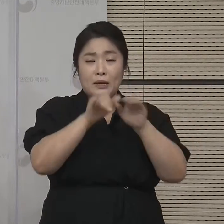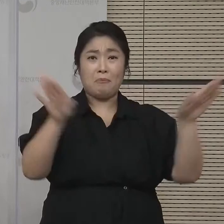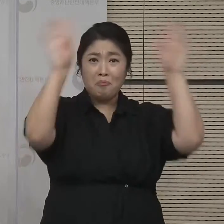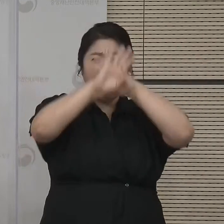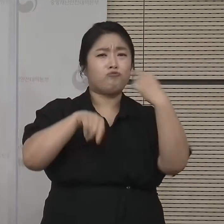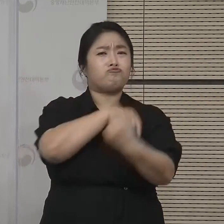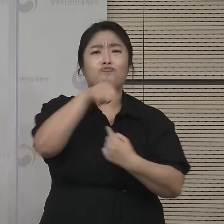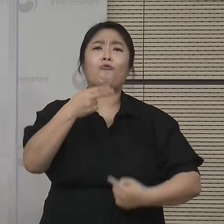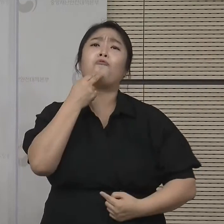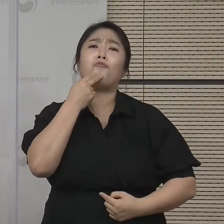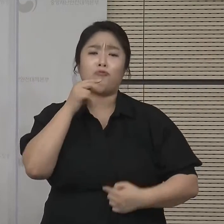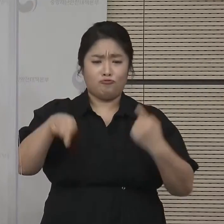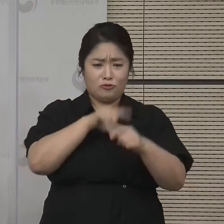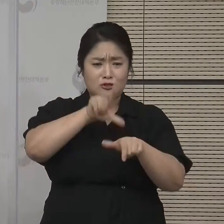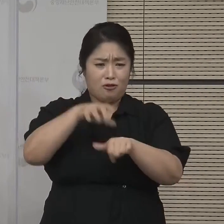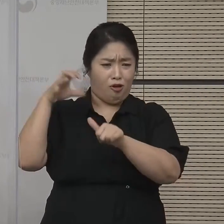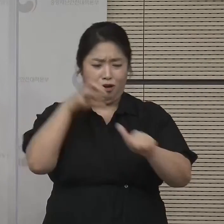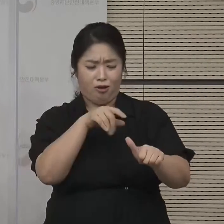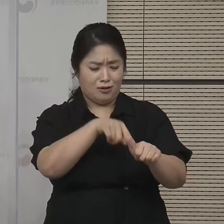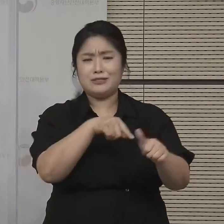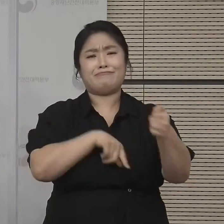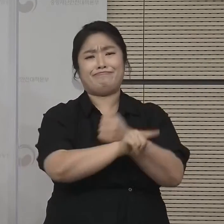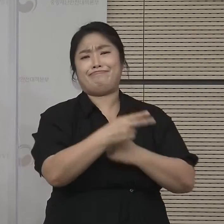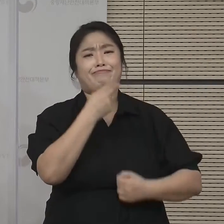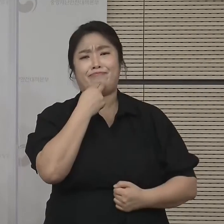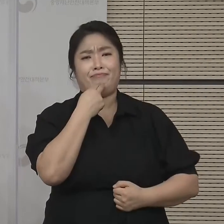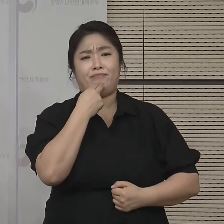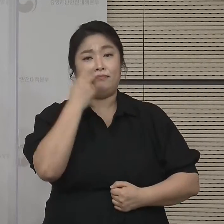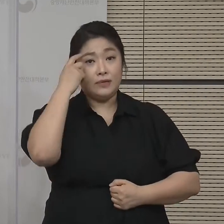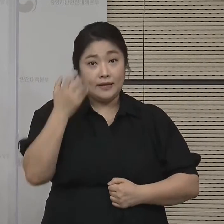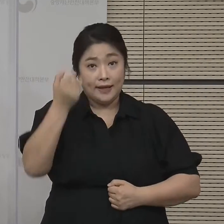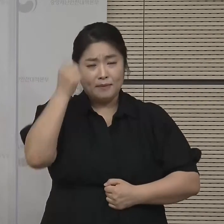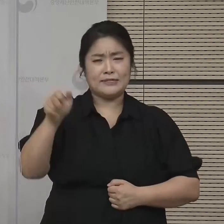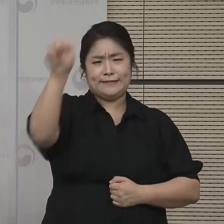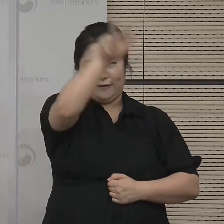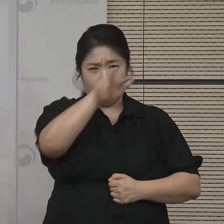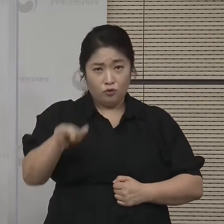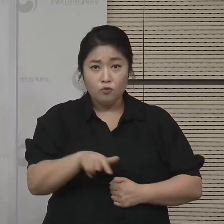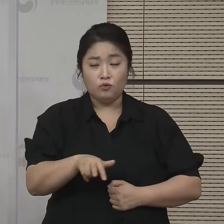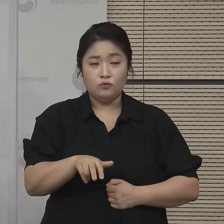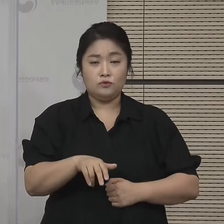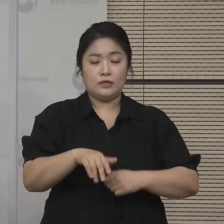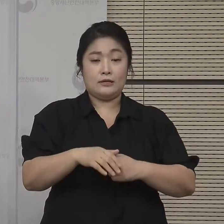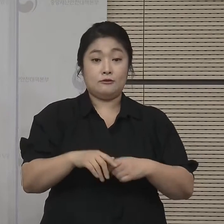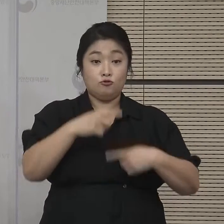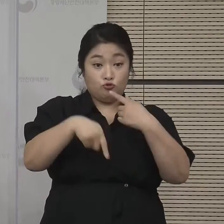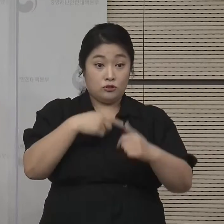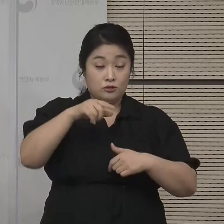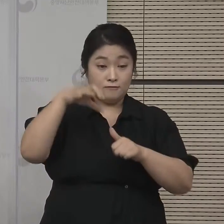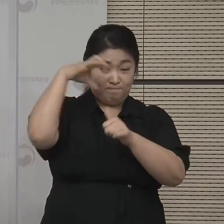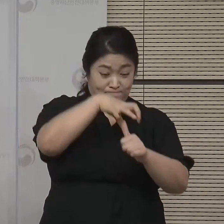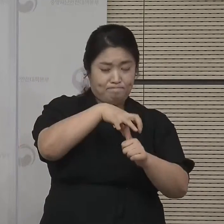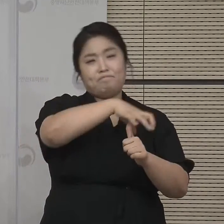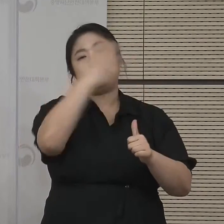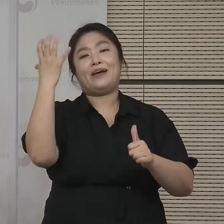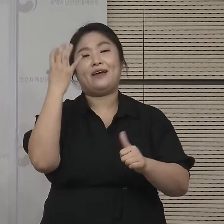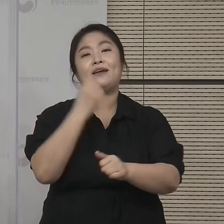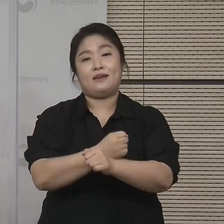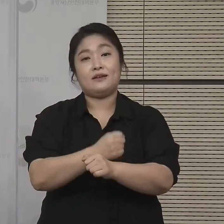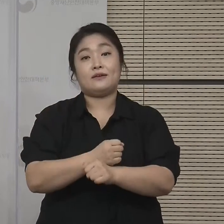야간 운영을 하지 않아 운영시간 제한의 의미가 다소 떨어지기 때문에 전국적으로 운영시간 제한을 해제하겠습니다.